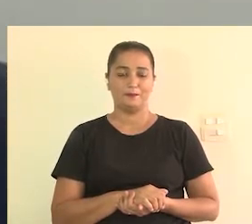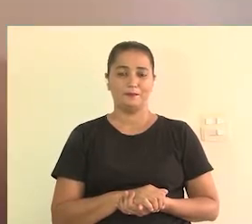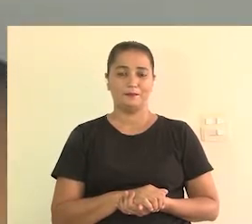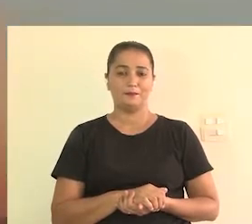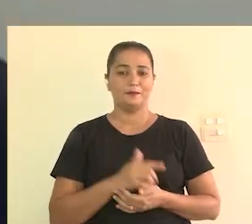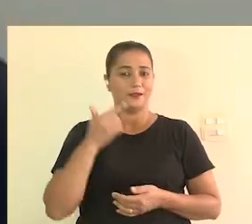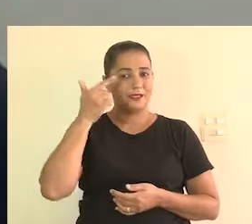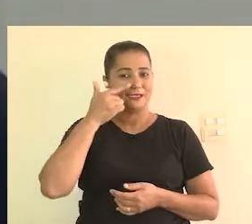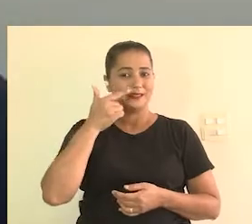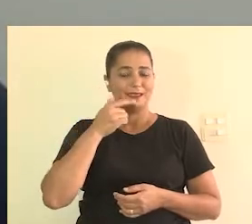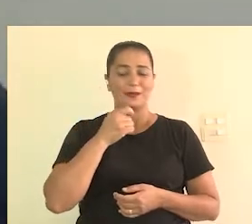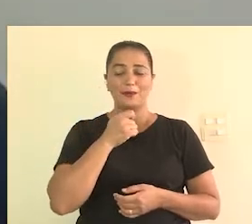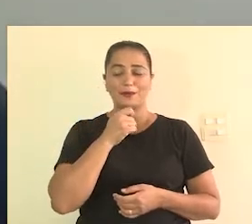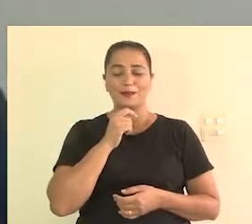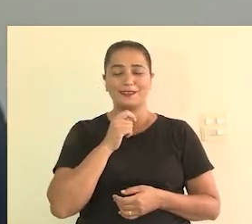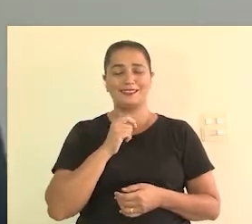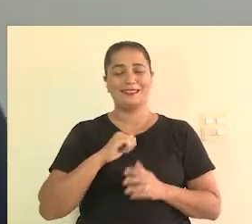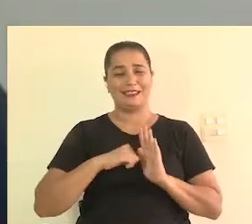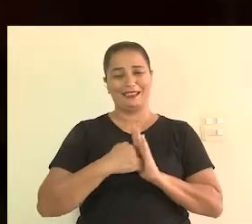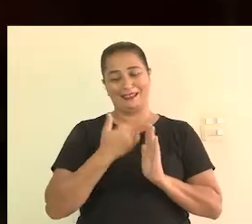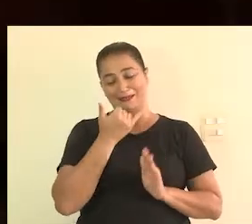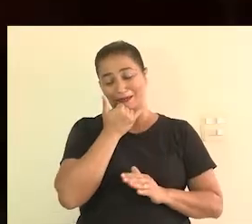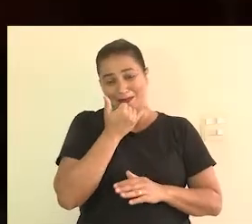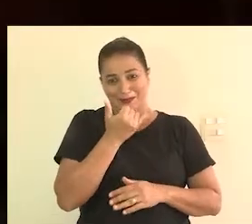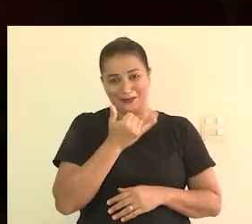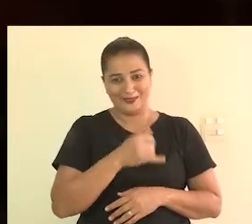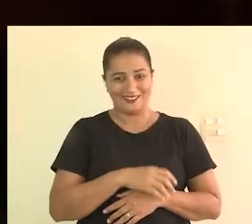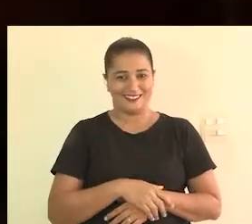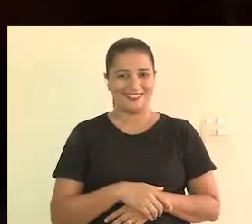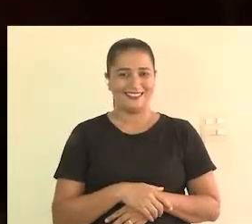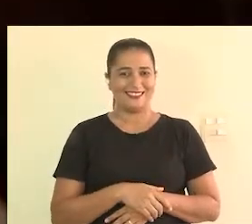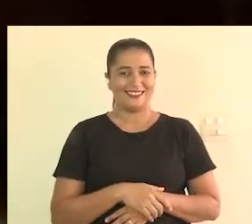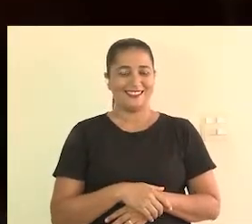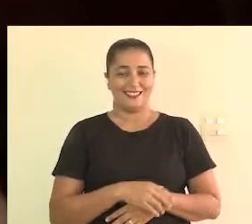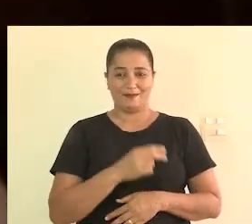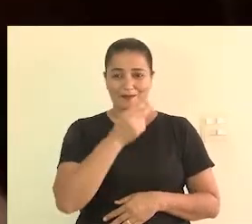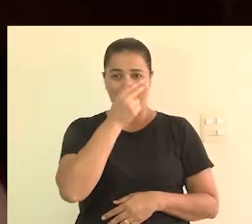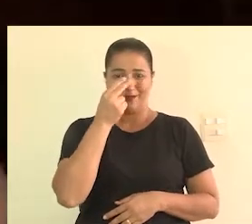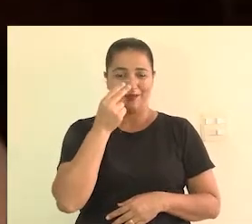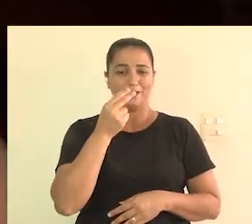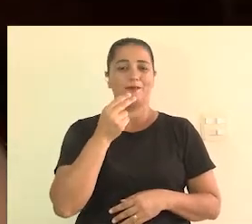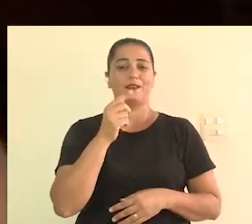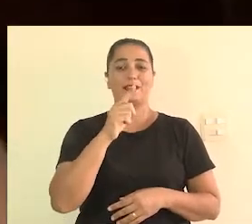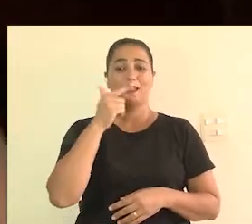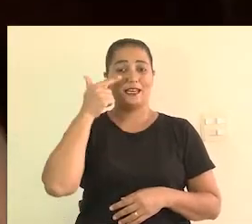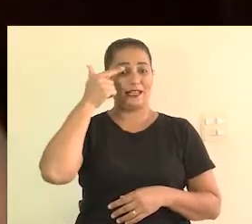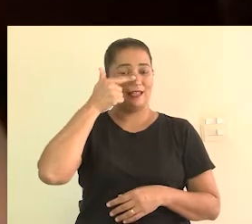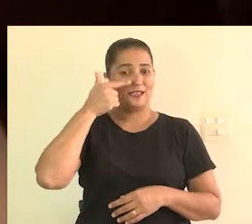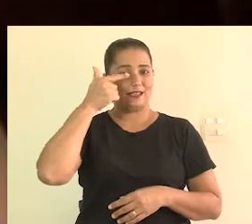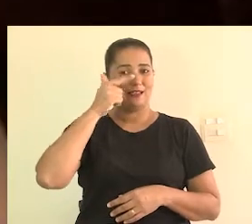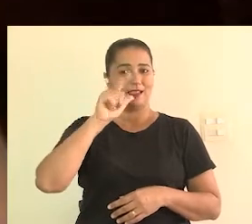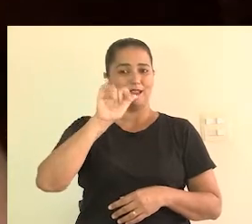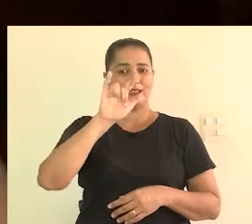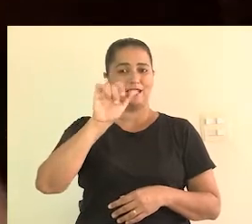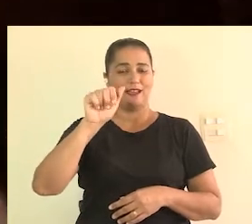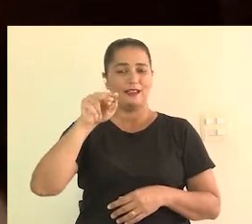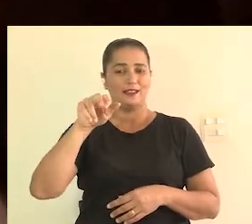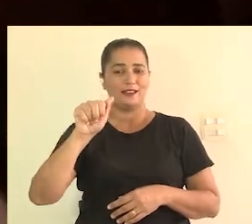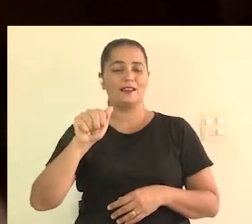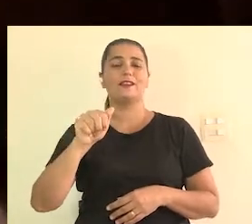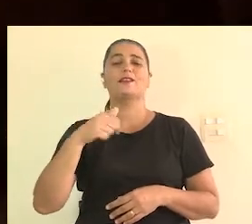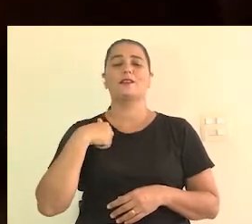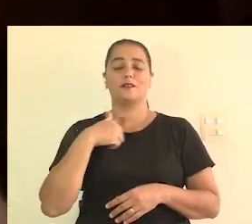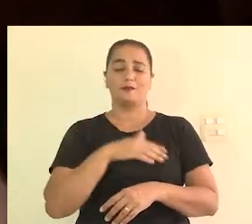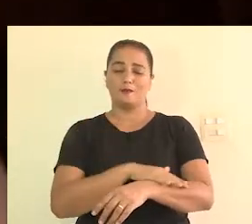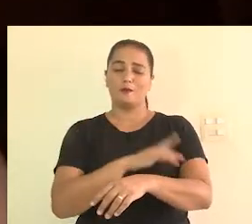Liliana, o microfone. Desculpe. Meu nome é Liliana Tavares, eu sou uma